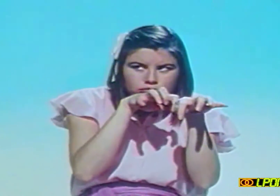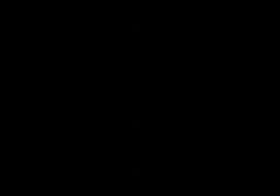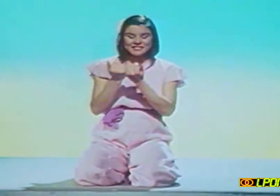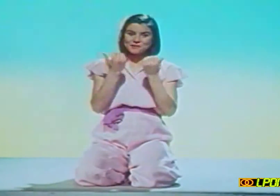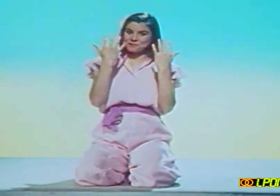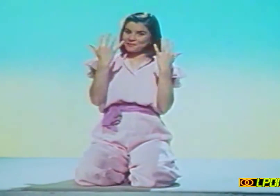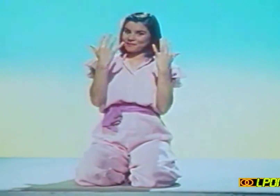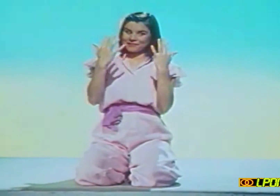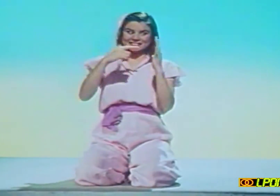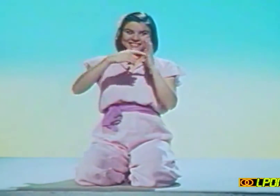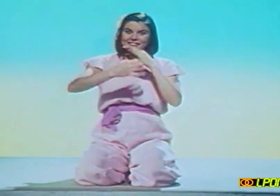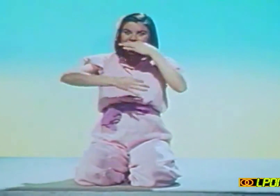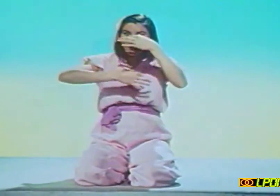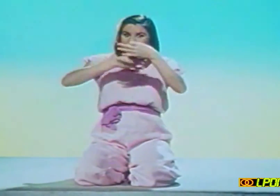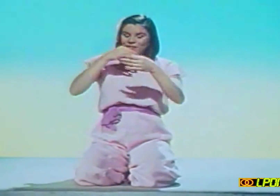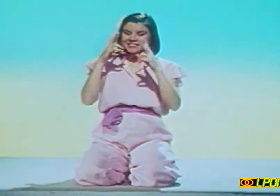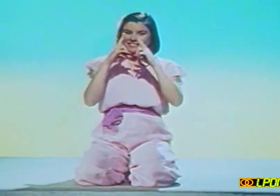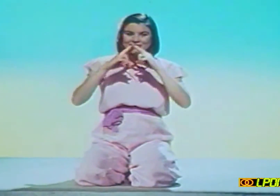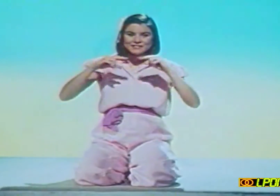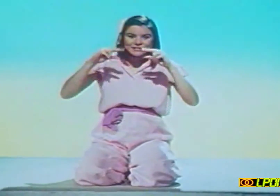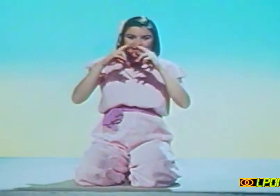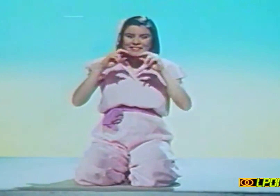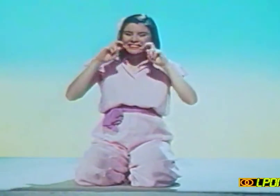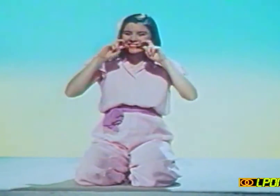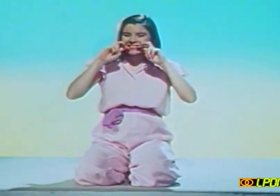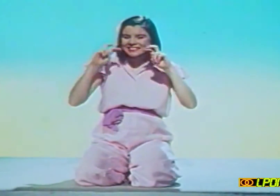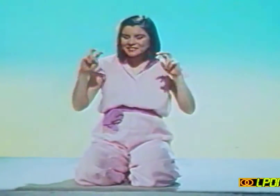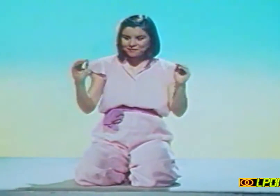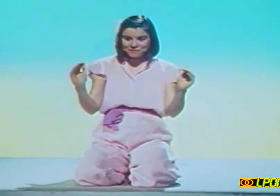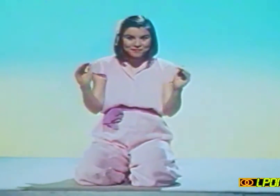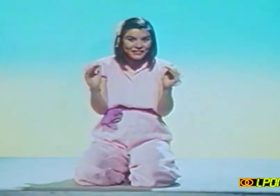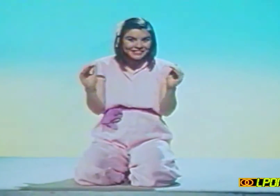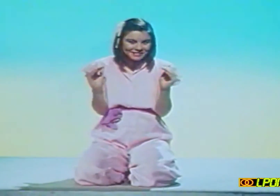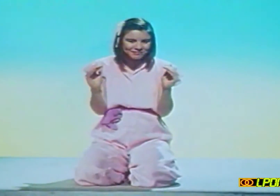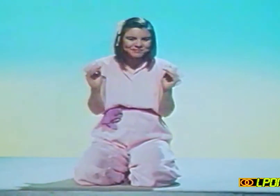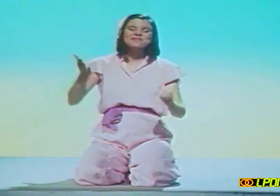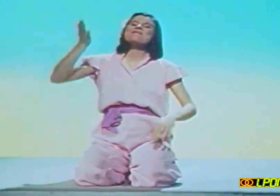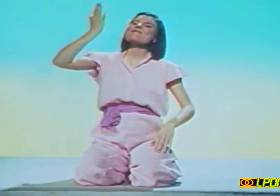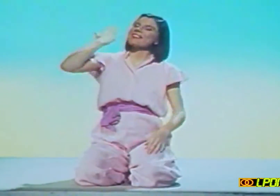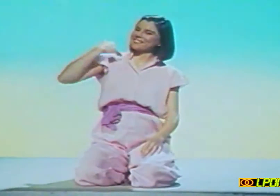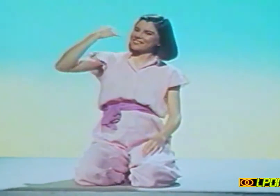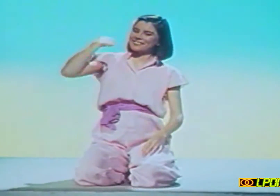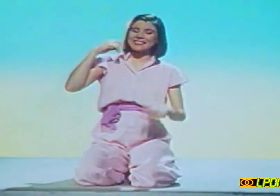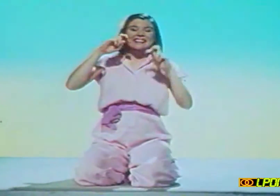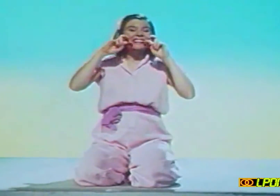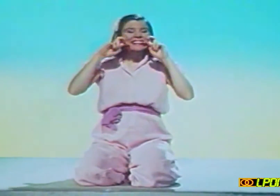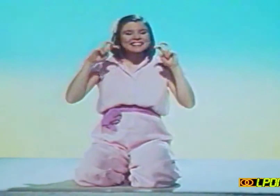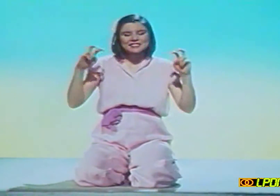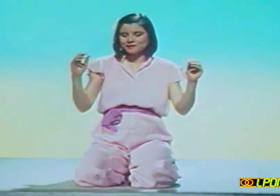Regardez mes mains. Elles vont vous raconter l'histoire d'un petit tigre. Il était une fois